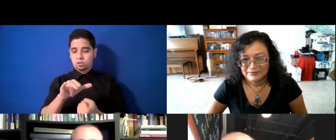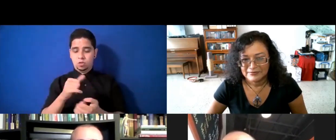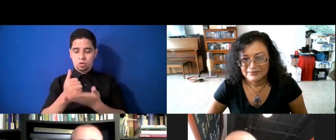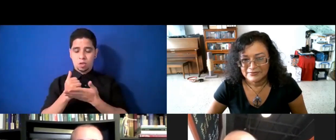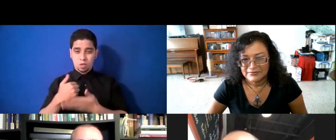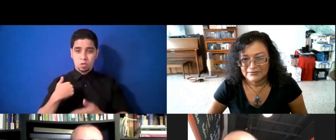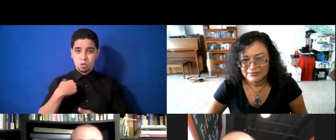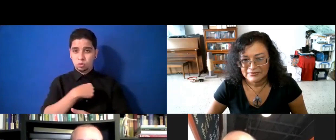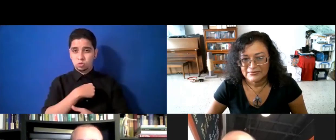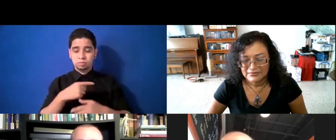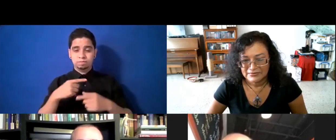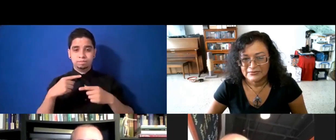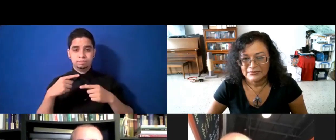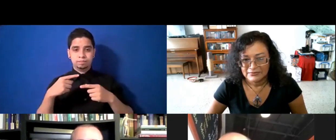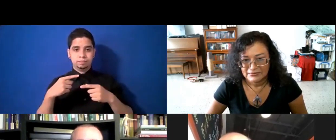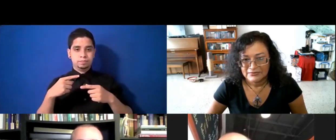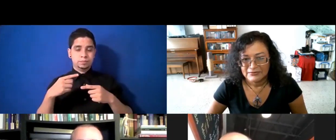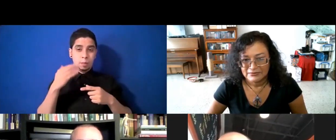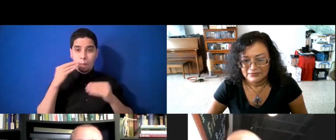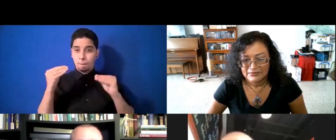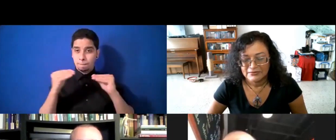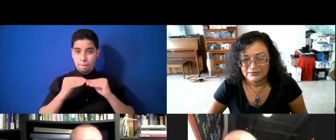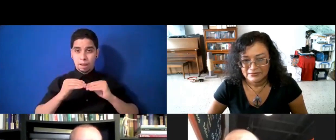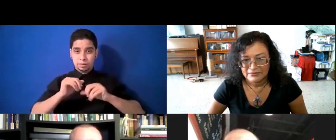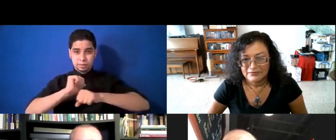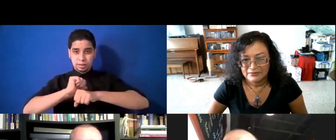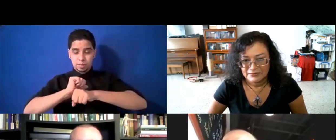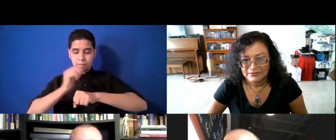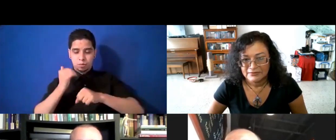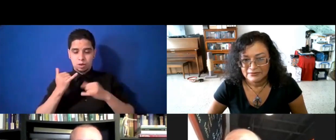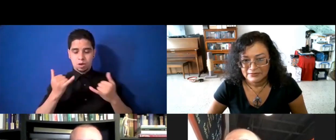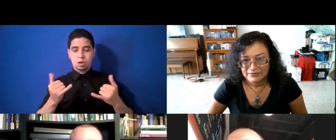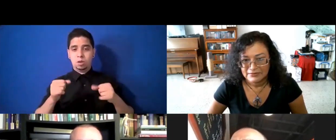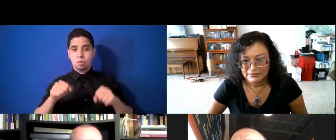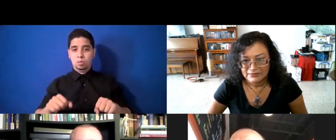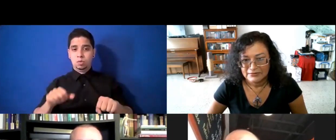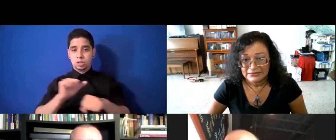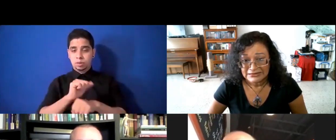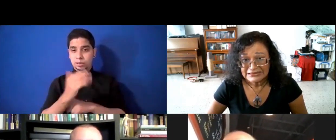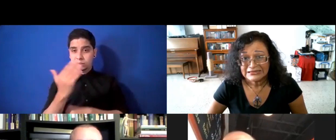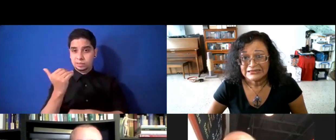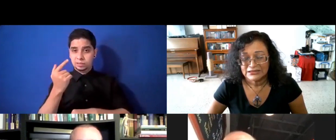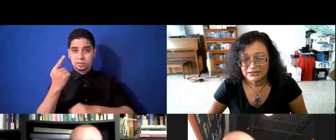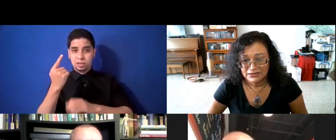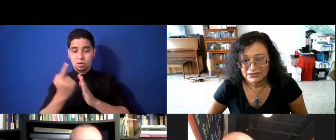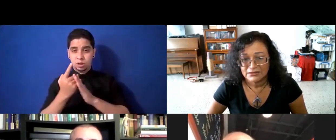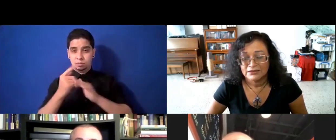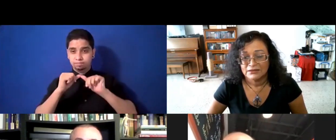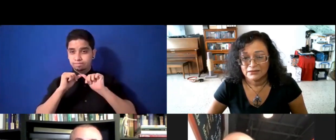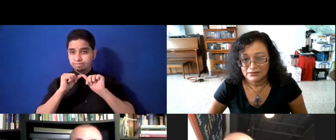duda, mucho más trabajo, porque, ahora, podemos estar trabajando 15 horas diarias, eh, tal vez, eh,